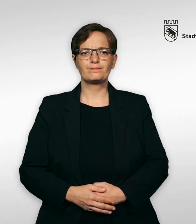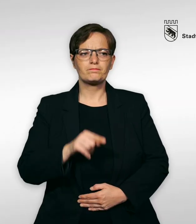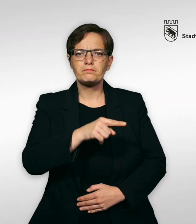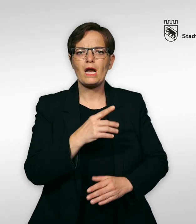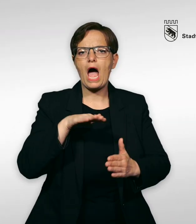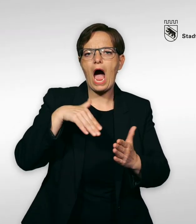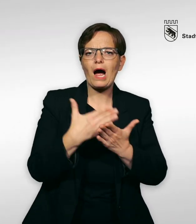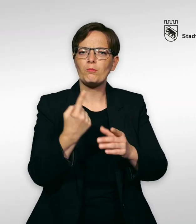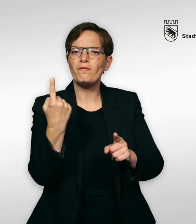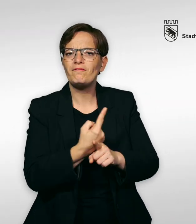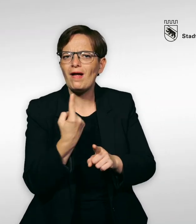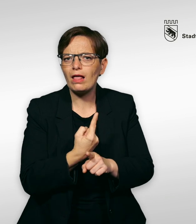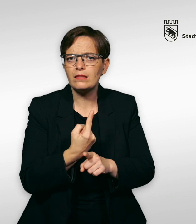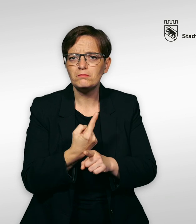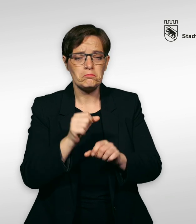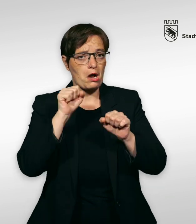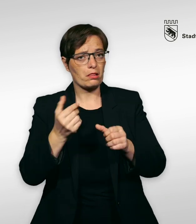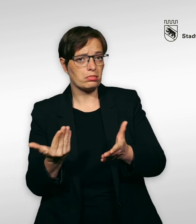Hier fehlt ein Angebot. Kann das ergänzt werden?